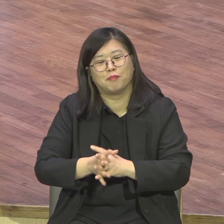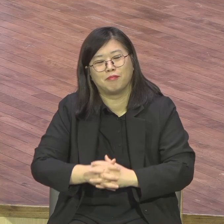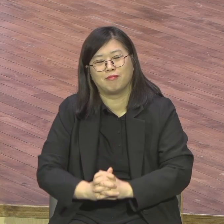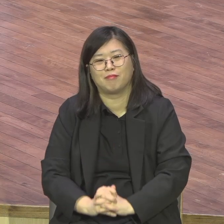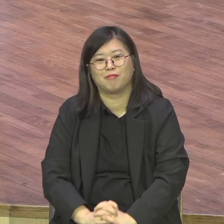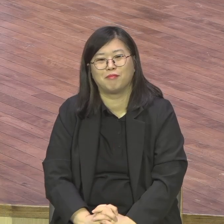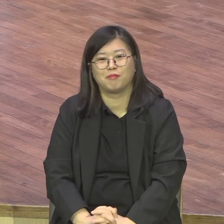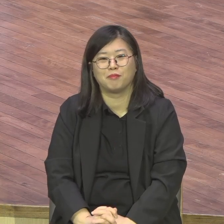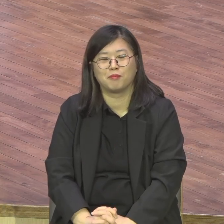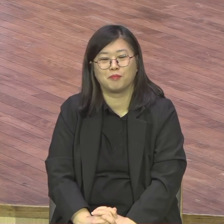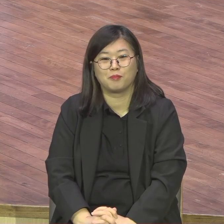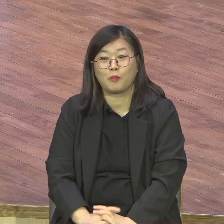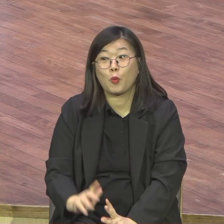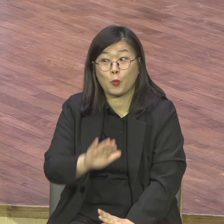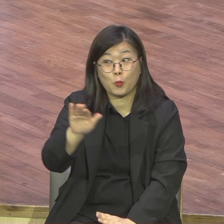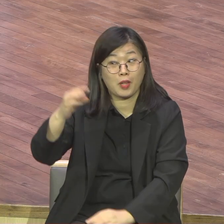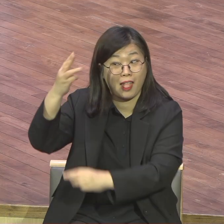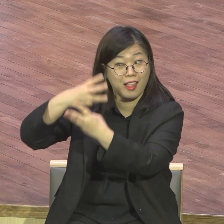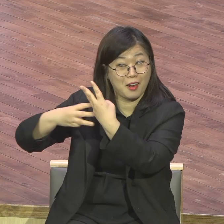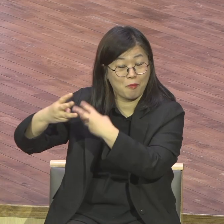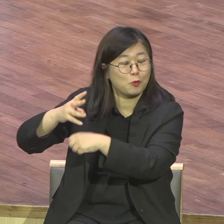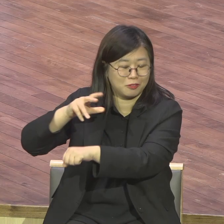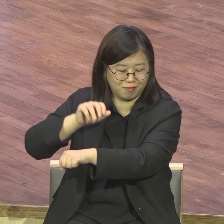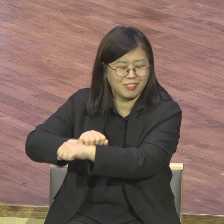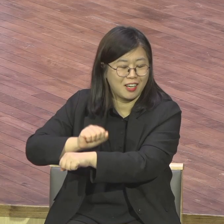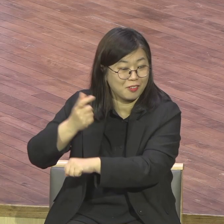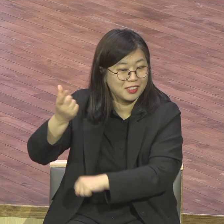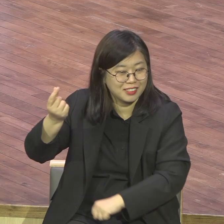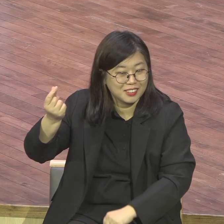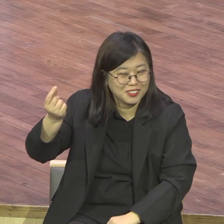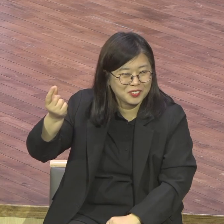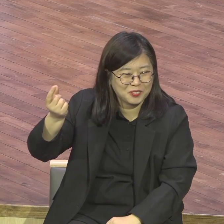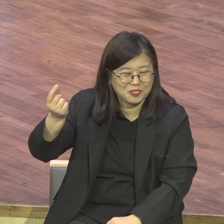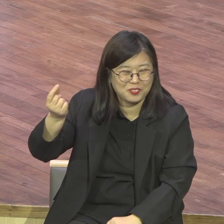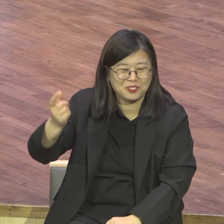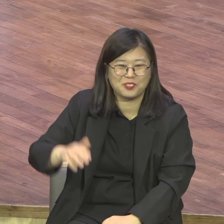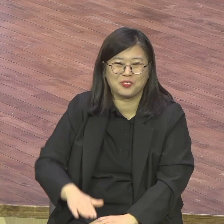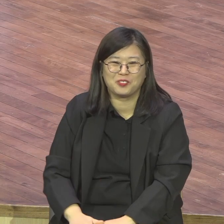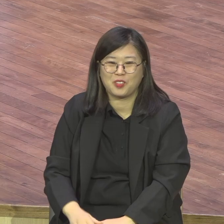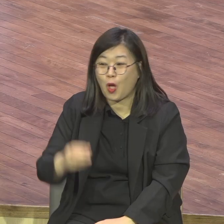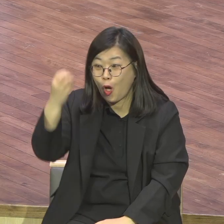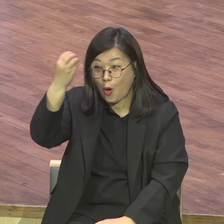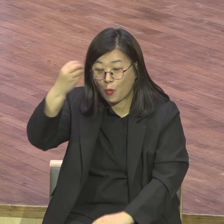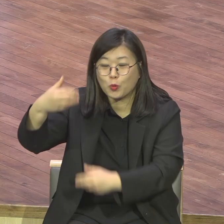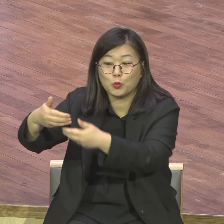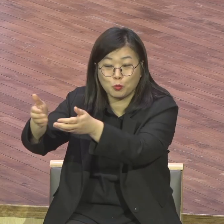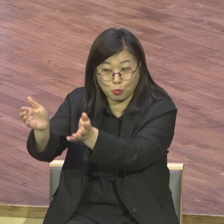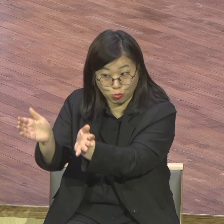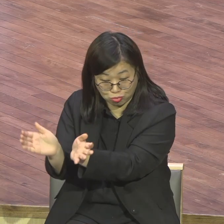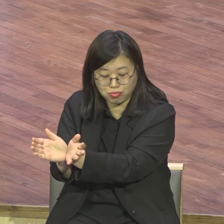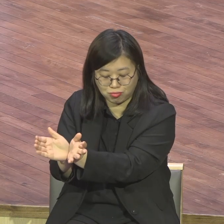우리 랩면더들 잘했지요? 고등부 잘하면서 그래서